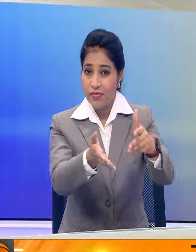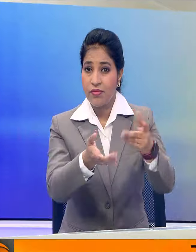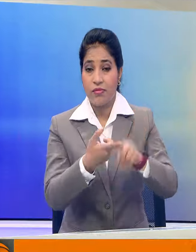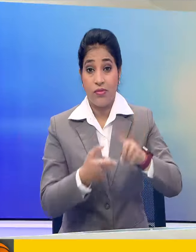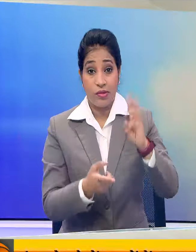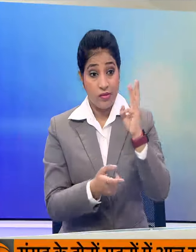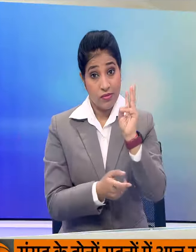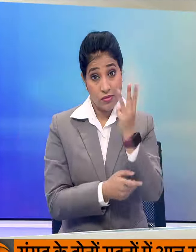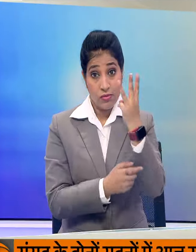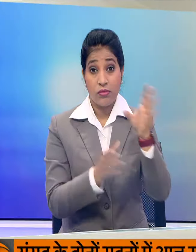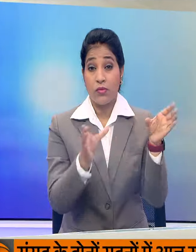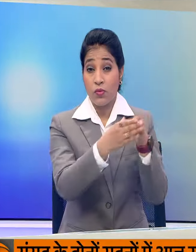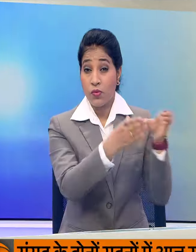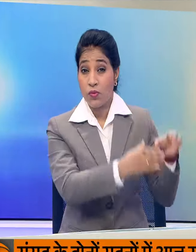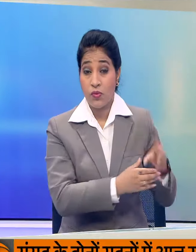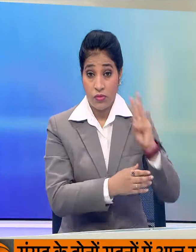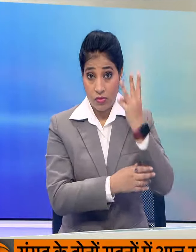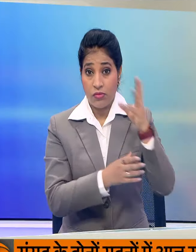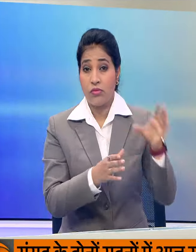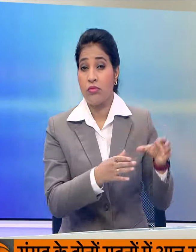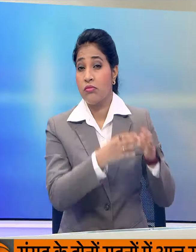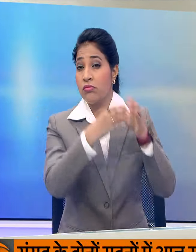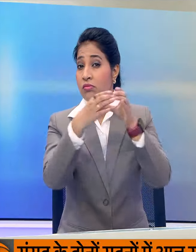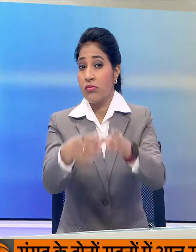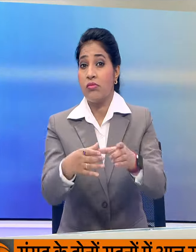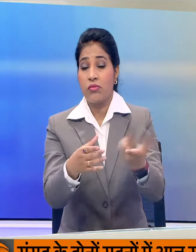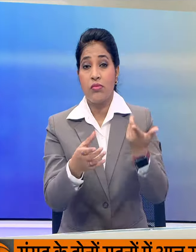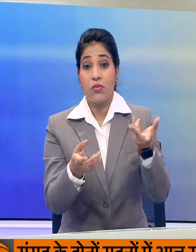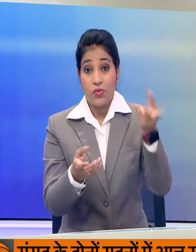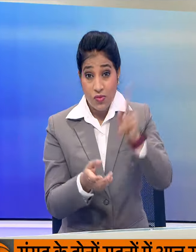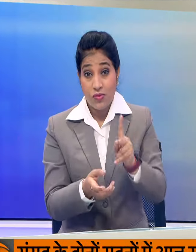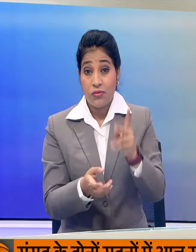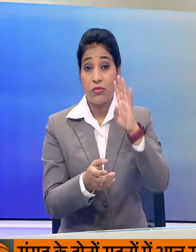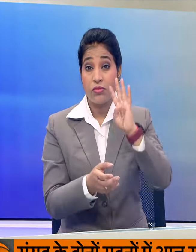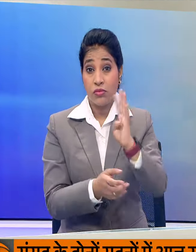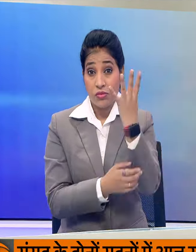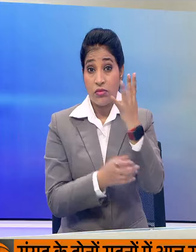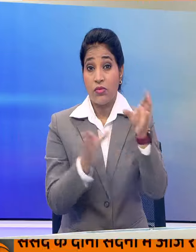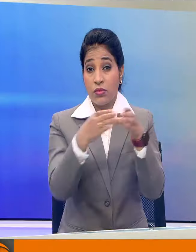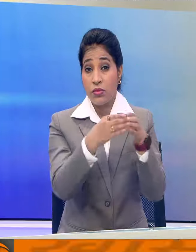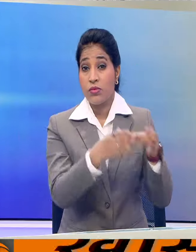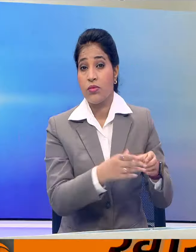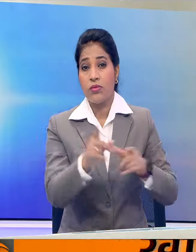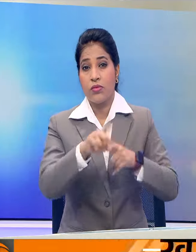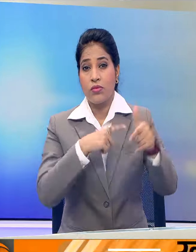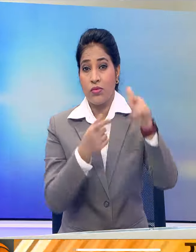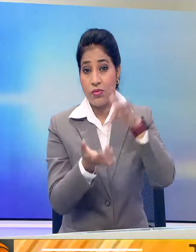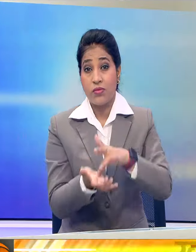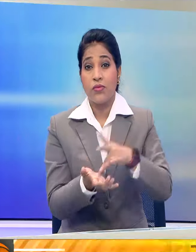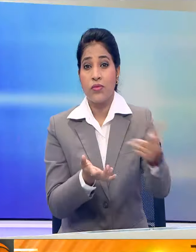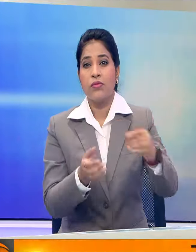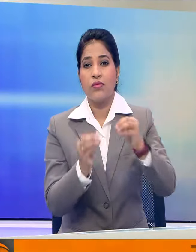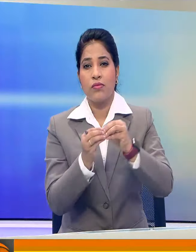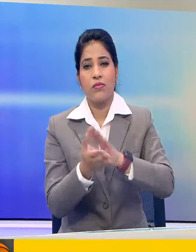जत्था रवाना हुआ वही घाटी के लिए चौथा जत्था जमू क्याधार श्रिवर भगवती नगर